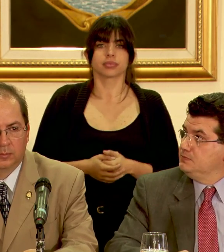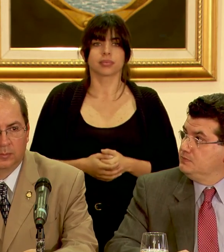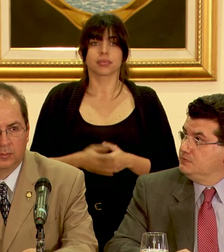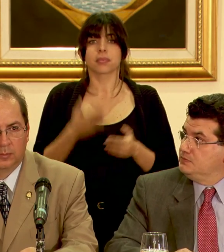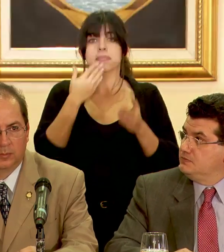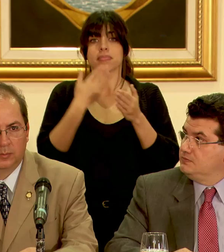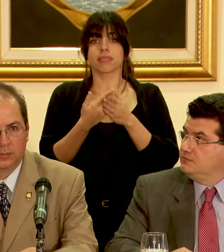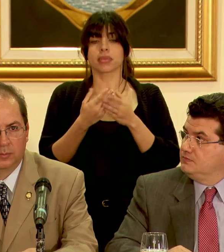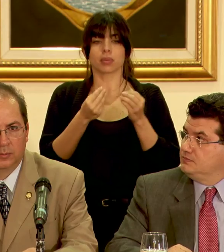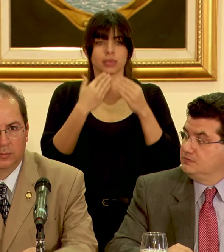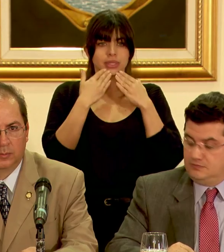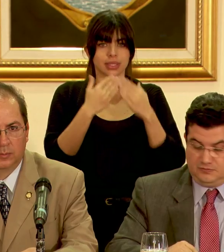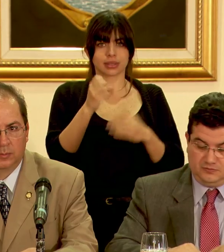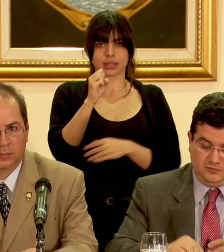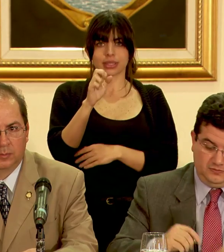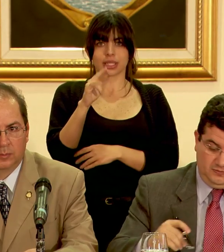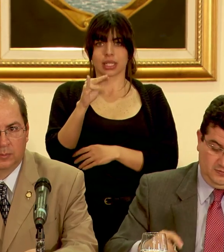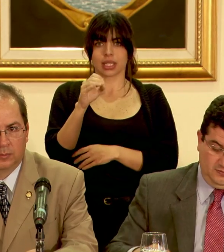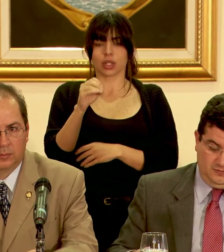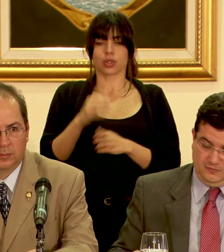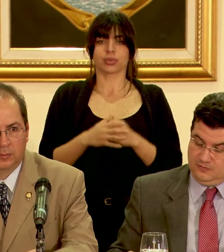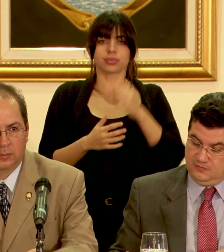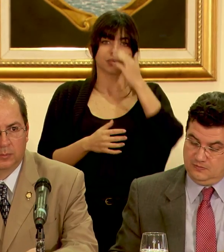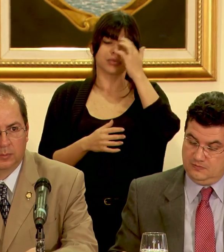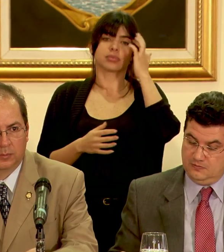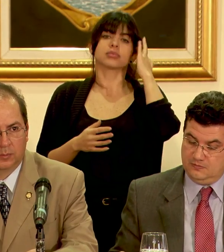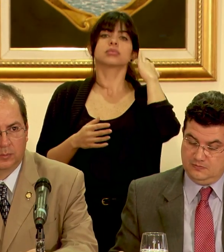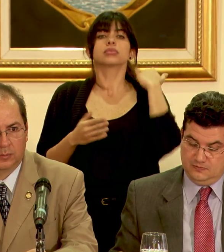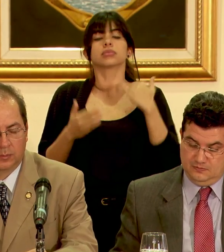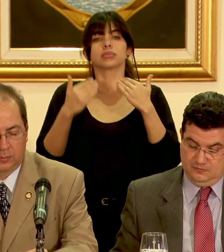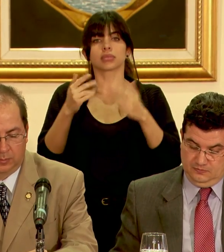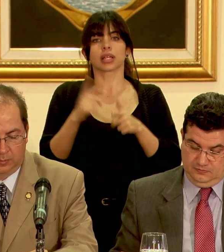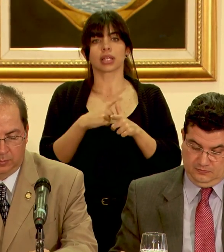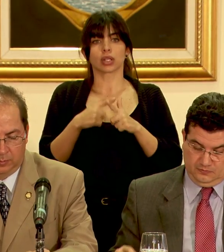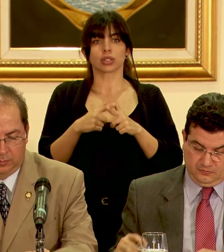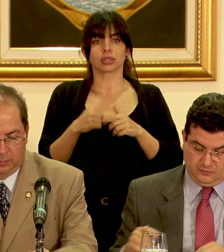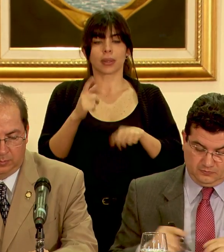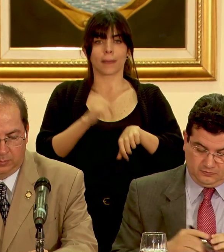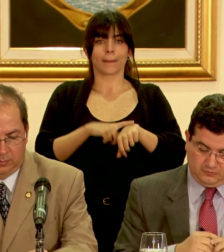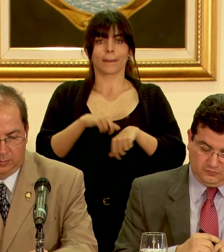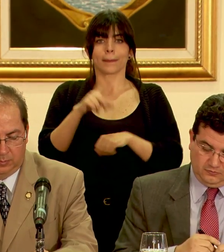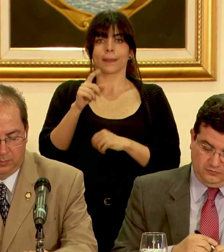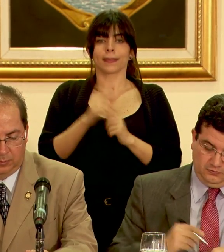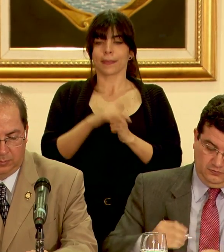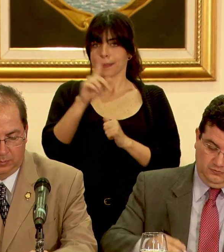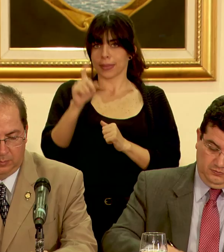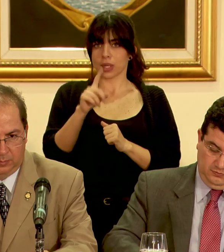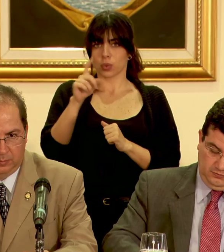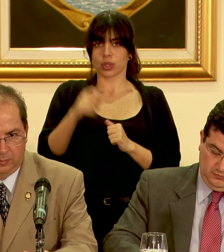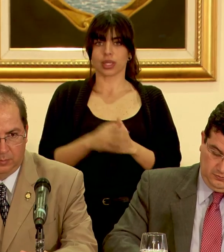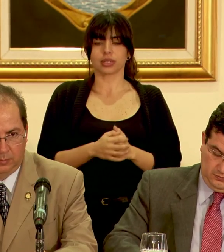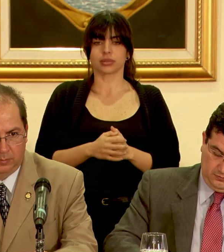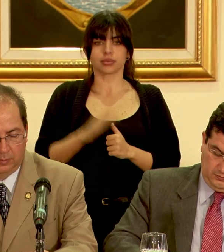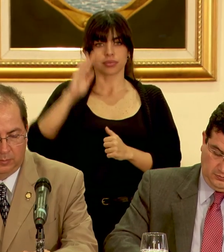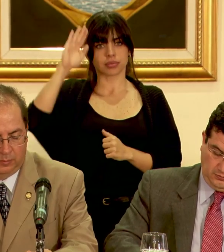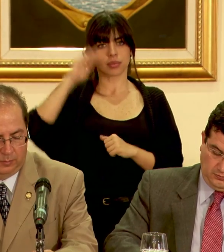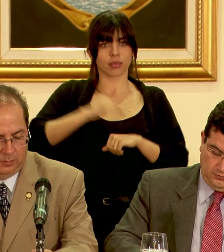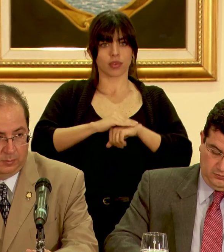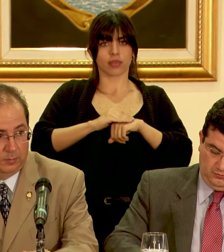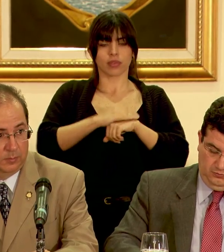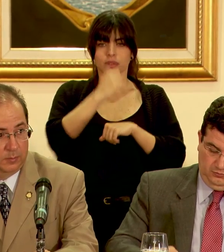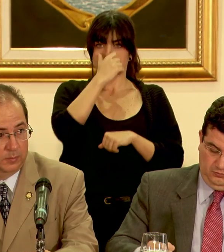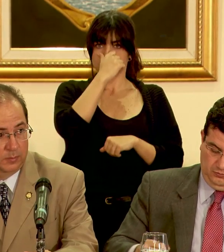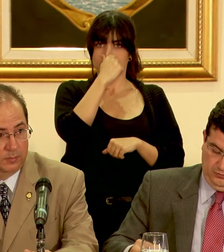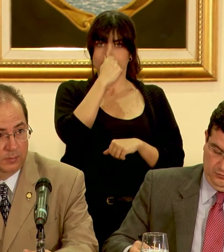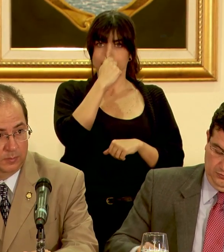bien muchas gracias don Sergio seguidamente entonces pasamos al periodo de preguntas y levantan la mano por favor